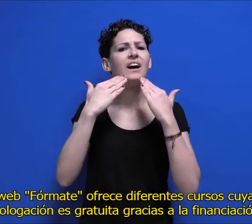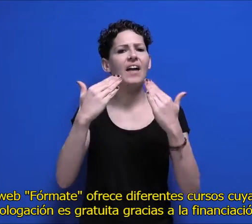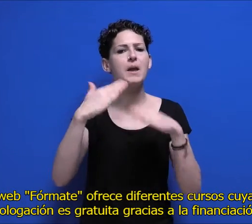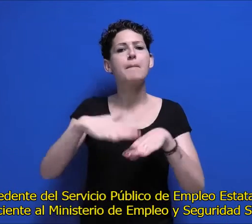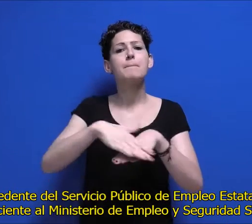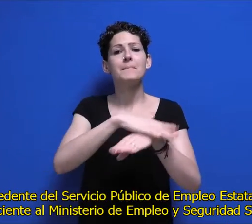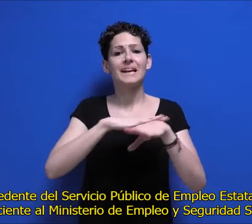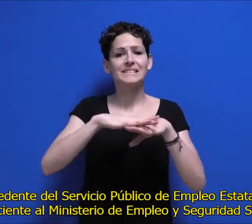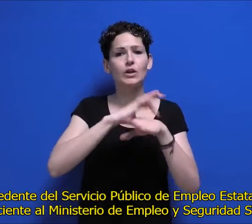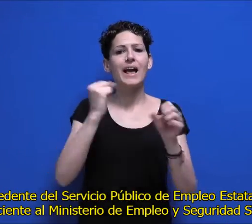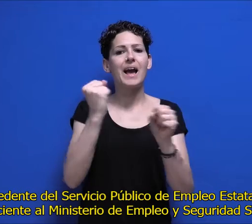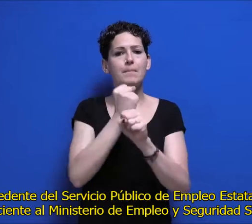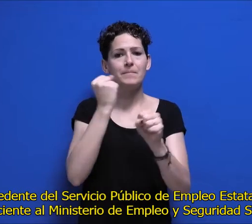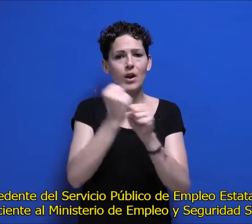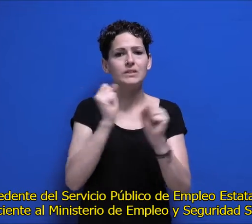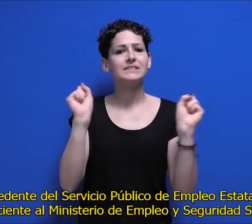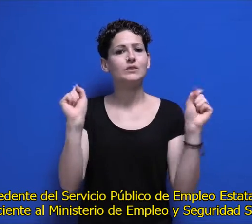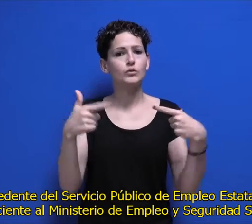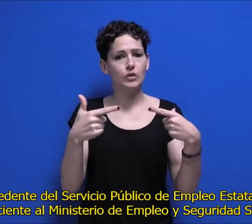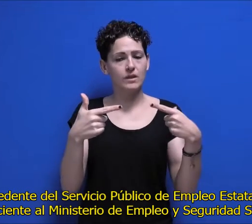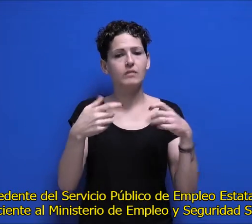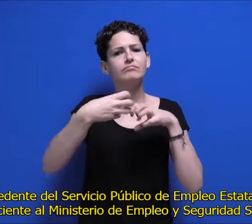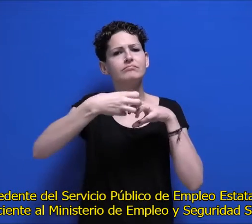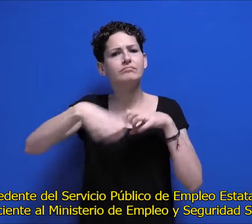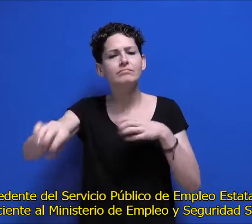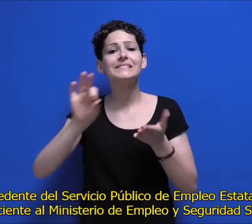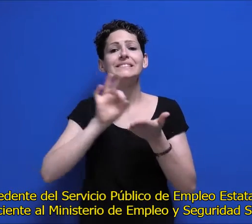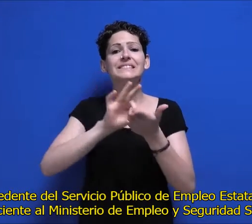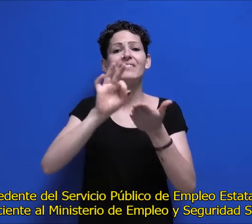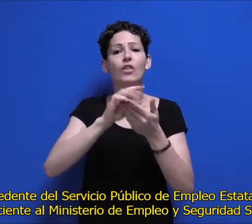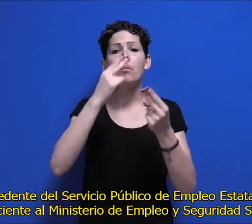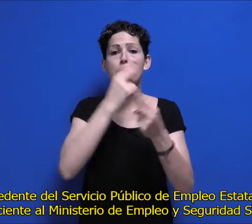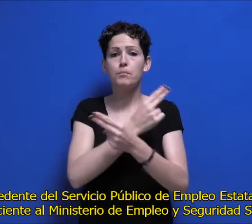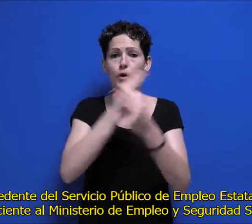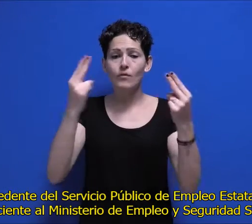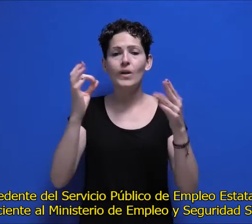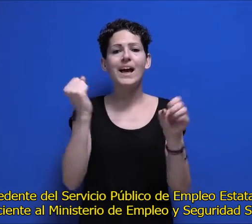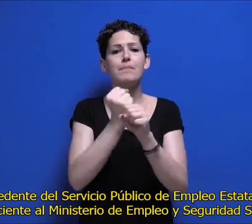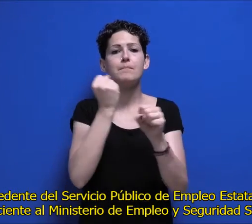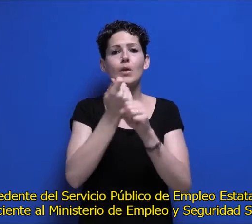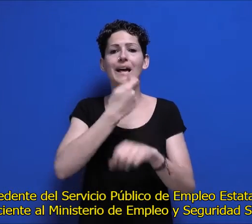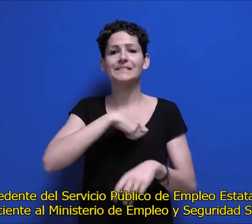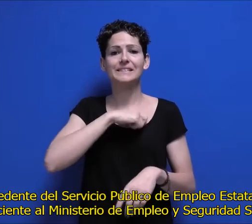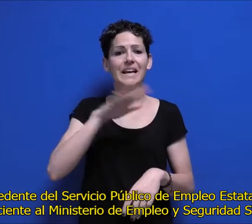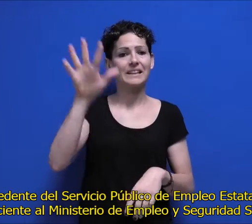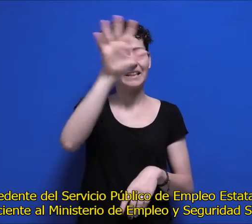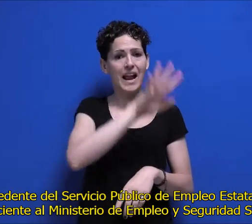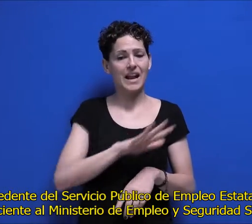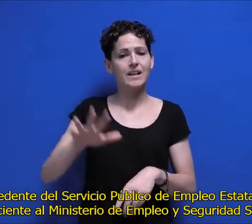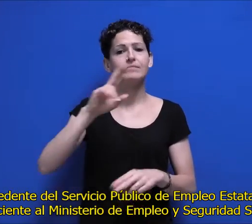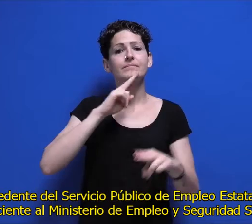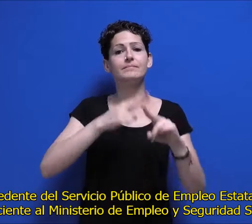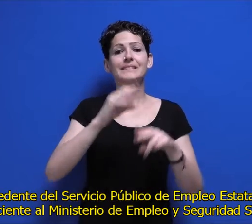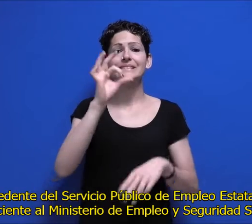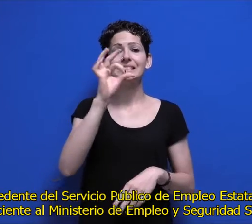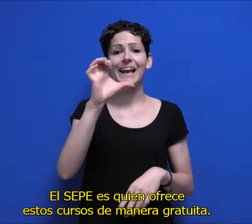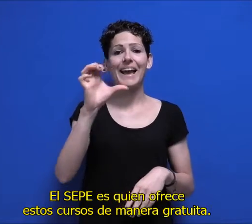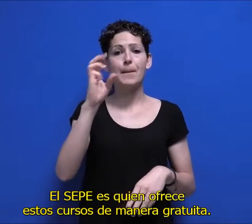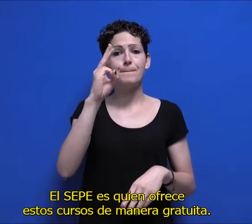financiación procedente del Servicio Público de Empleo Estatal perteneciente al Ministerio de Empleo y Seguridad Social. El